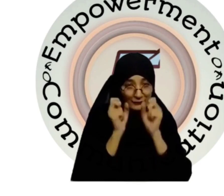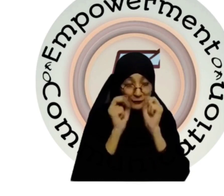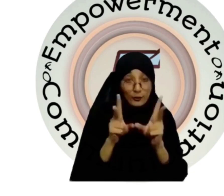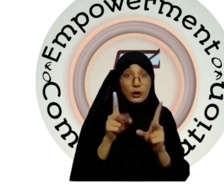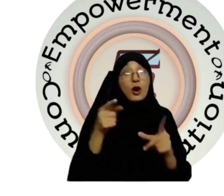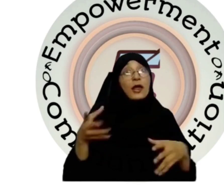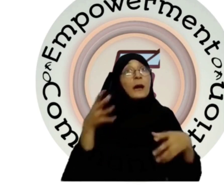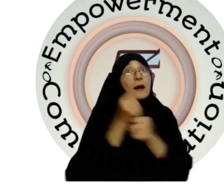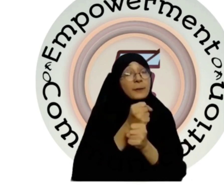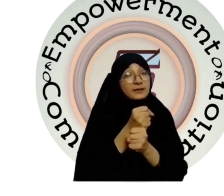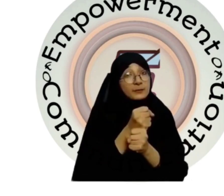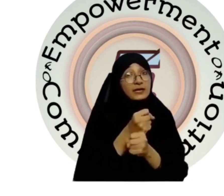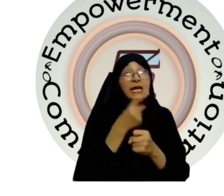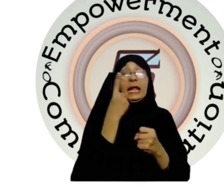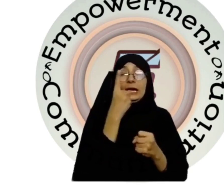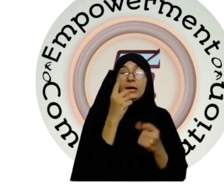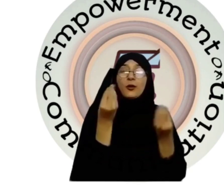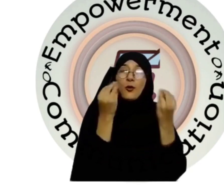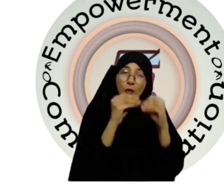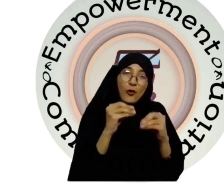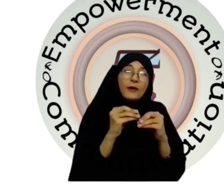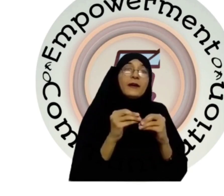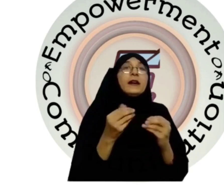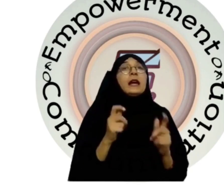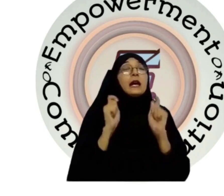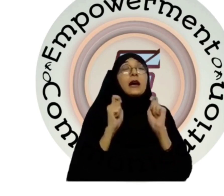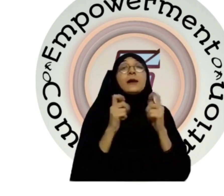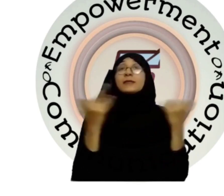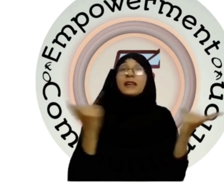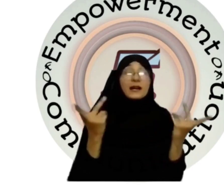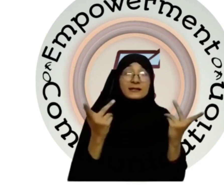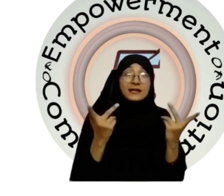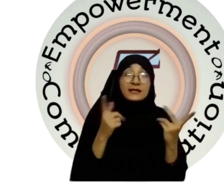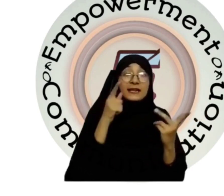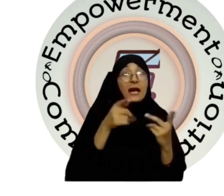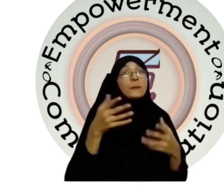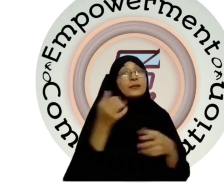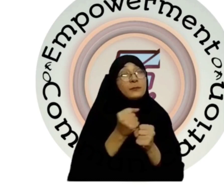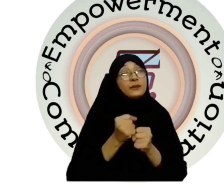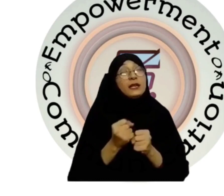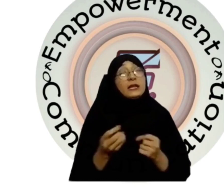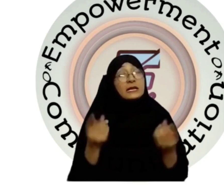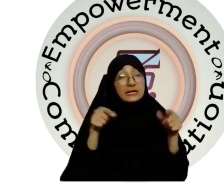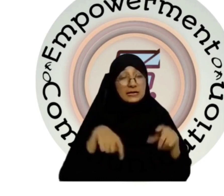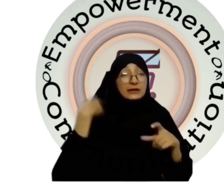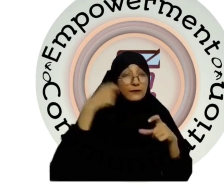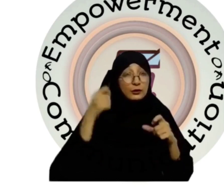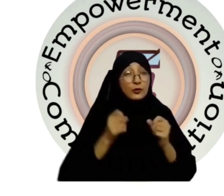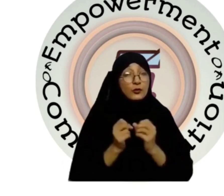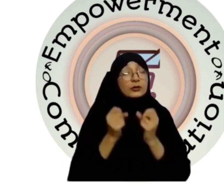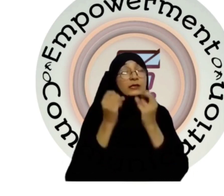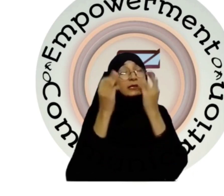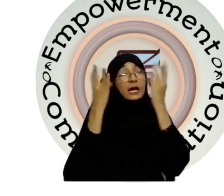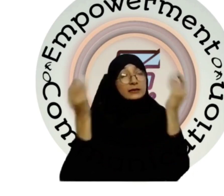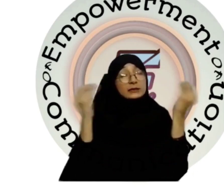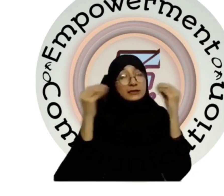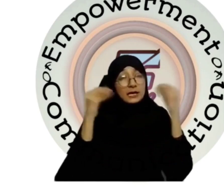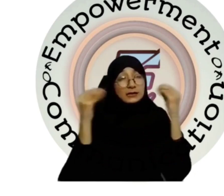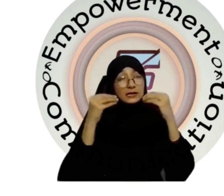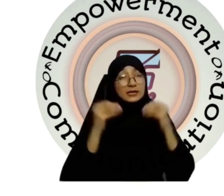और आप सबने एक और क्या करना है कि आप सबने इस वीडियो को जादर से जाहे जाहे